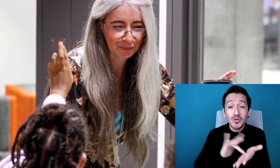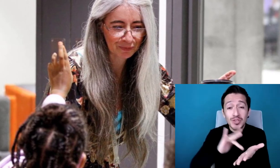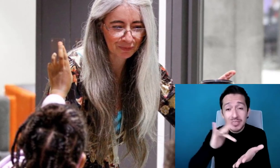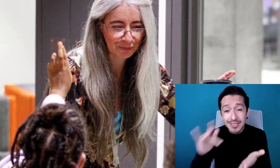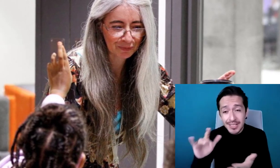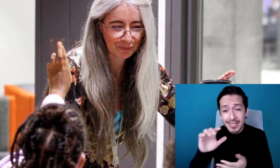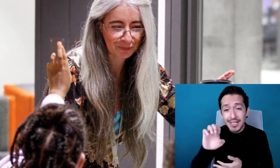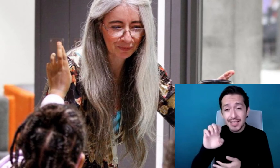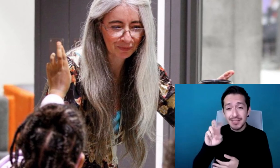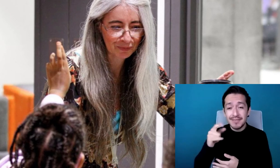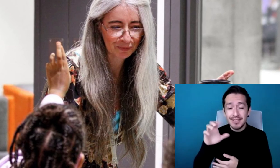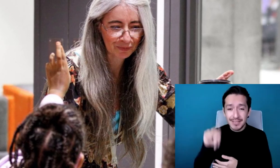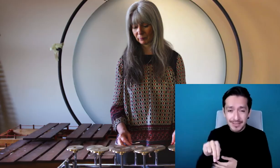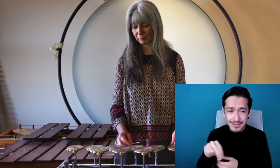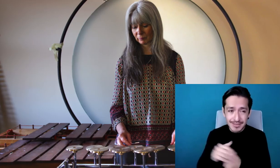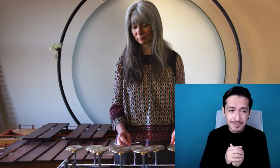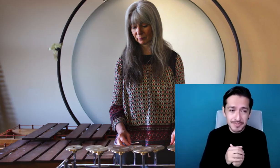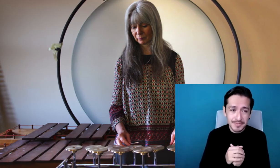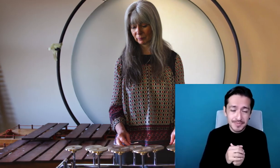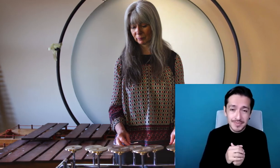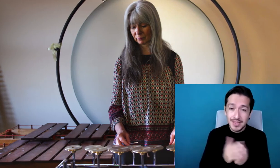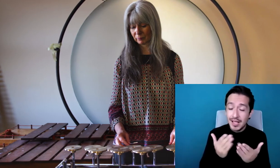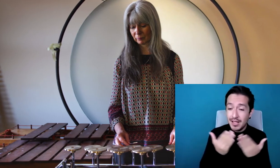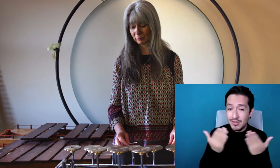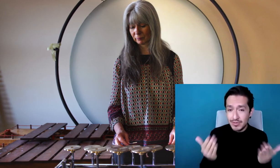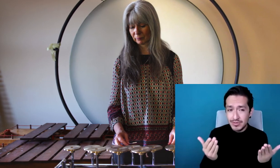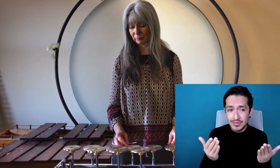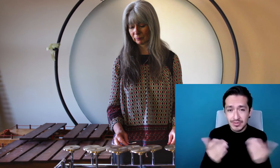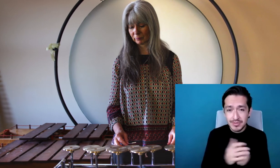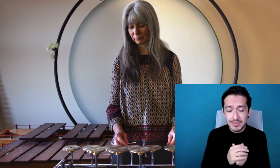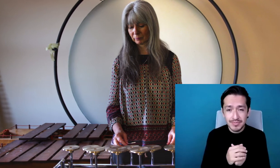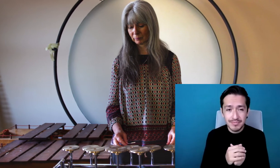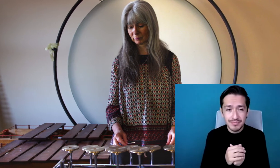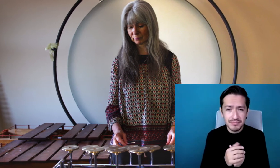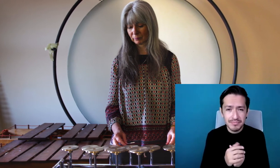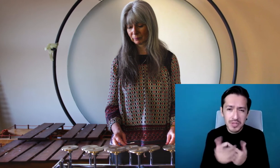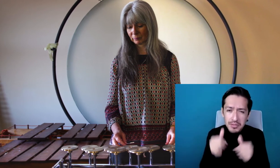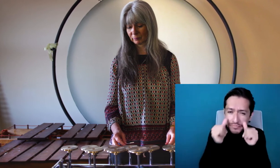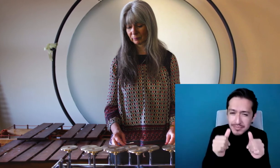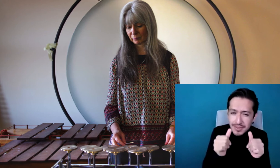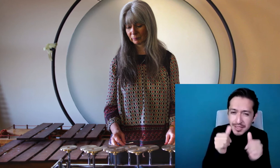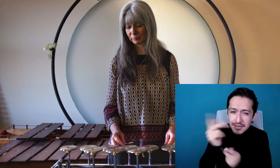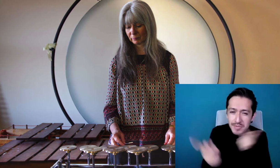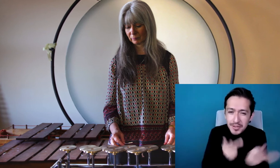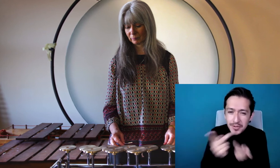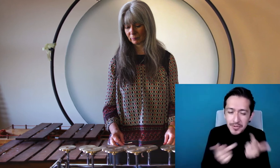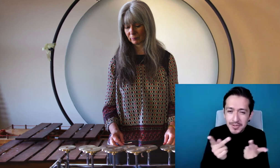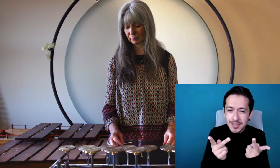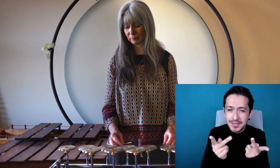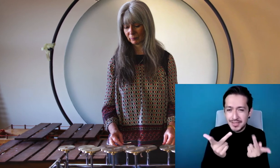Muchas gracias. Evelyn. Ahora escucharemos las preguntas del público. Gracias.